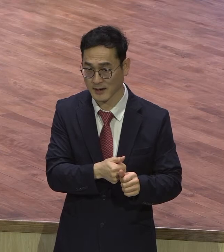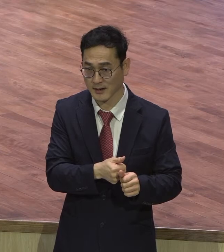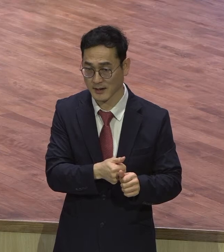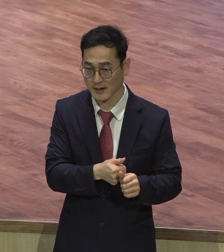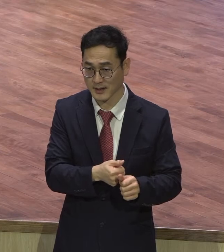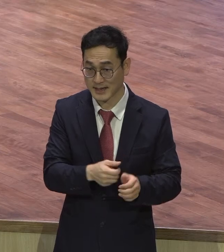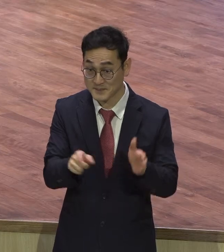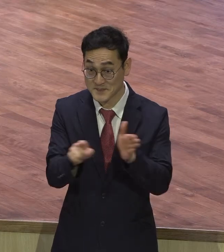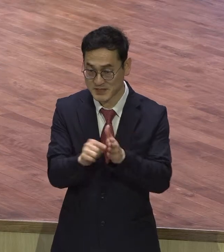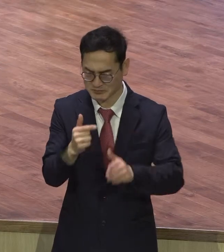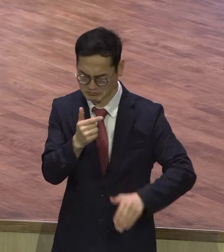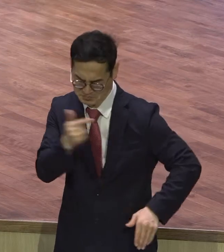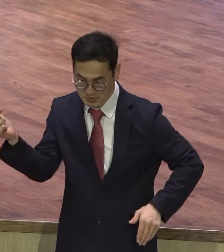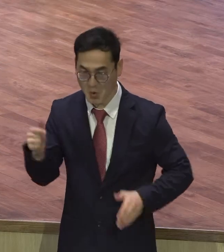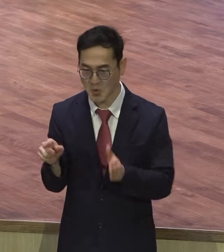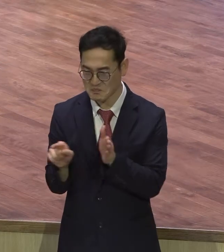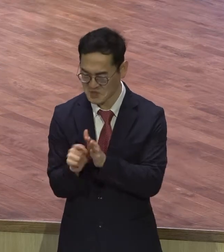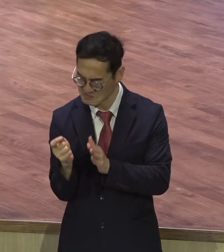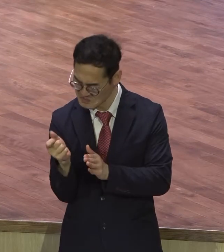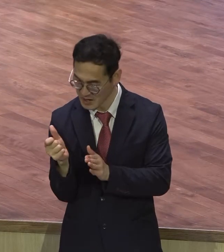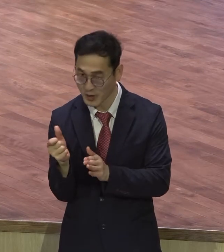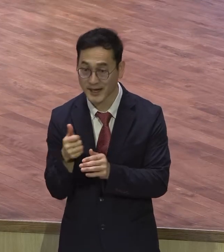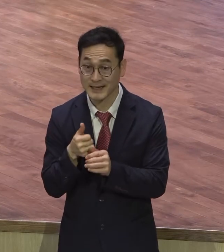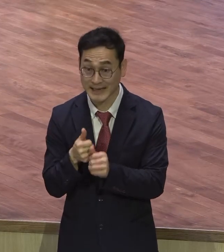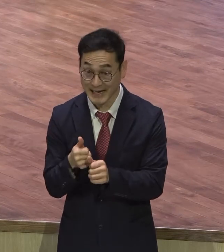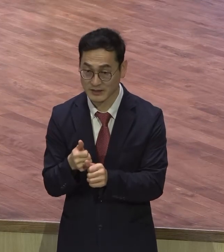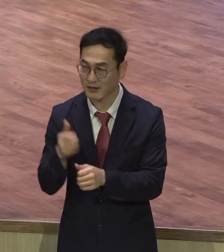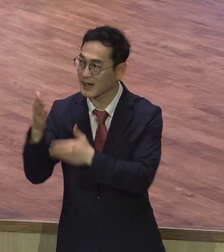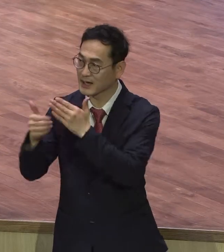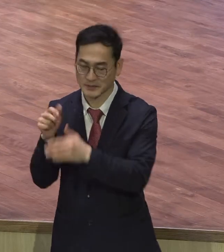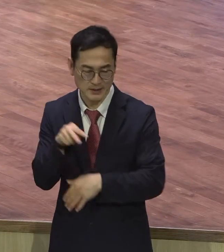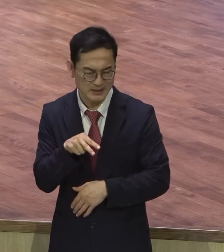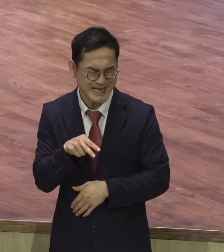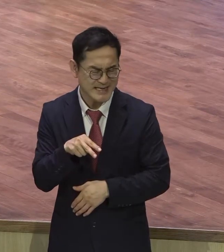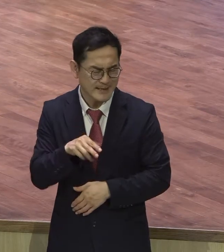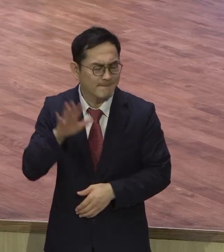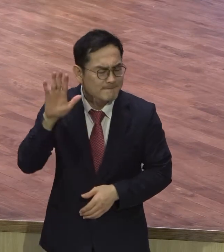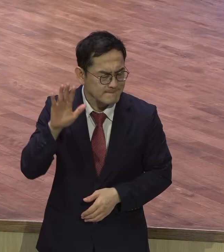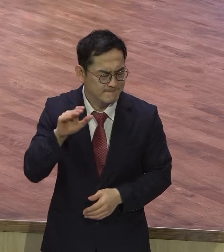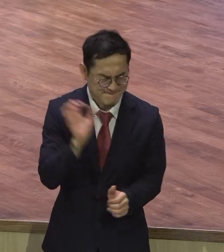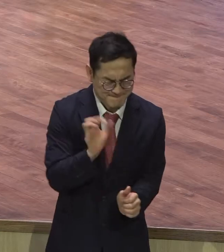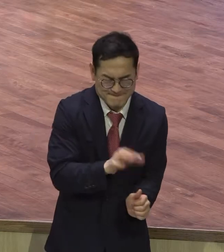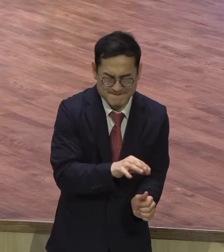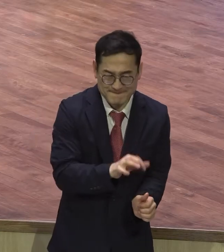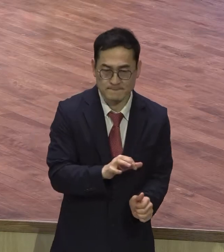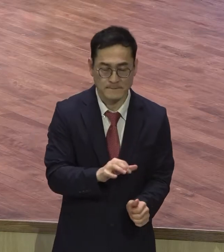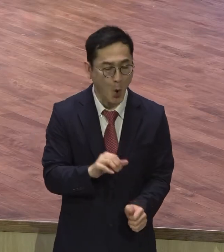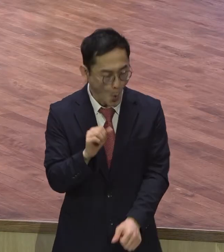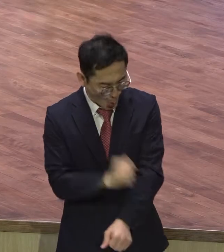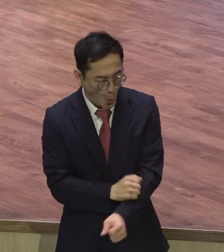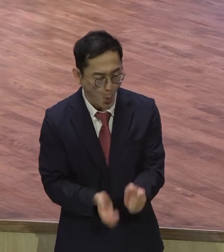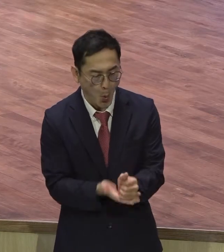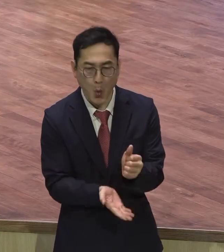작음에 따라서 책망도 하시고 칭찬도 하셨어. 너는 왜 그래 믿음이 없냐.